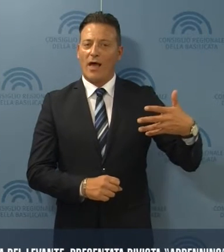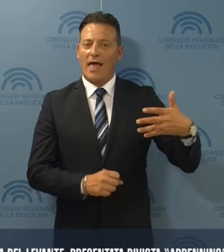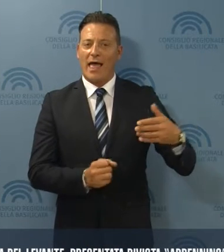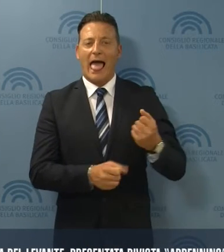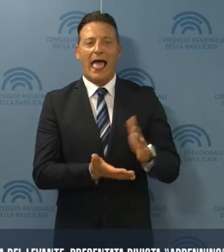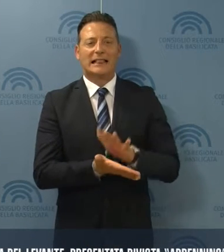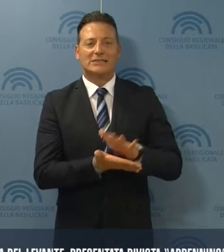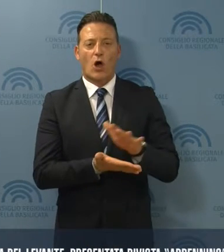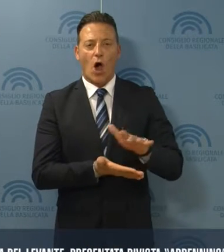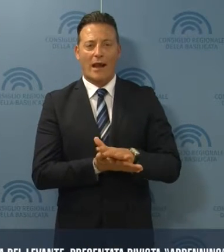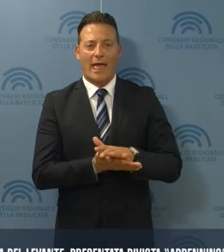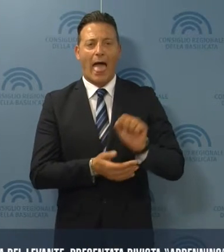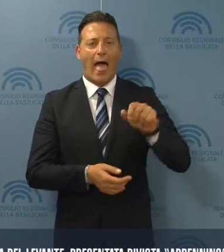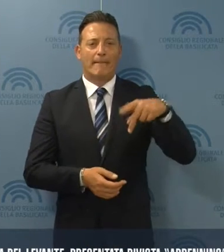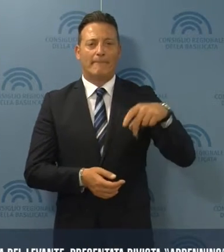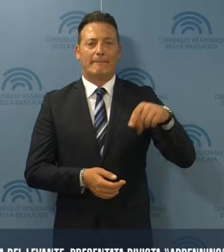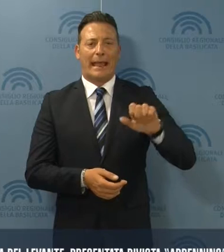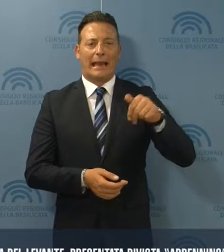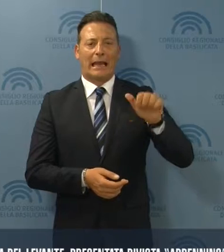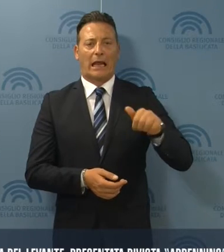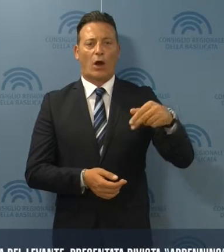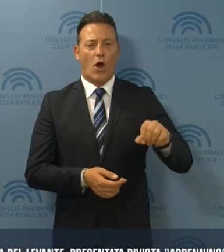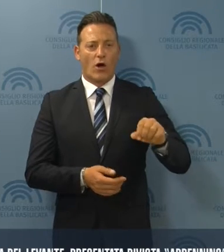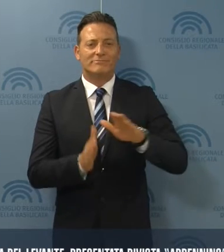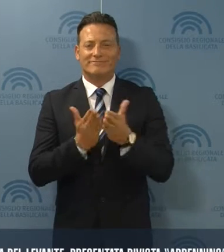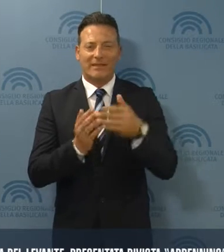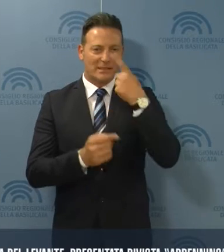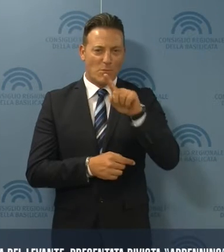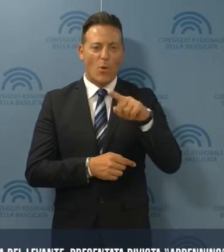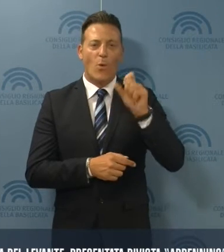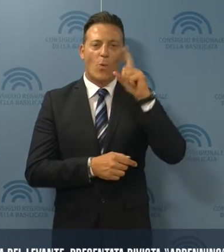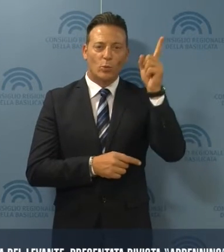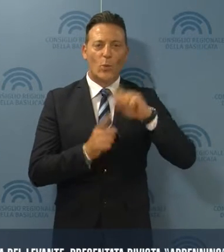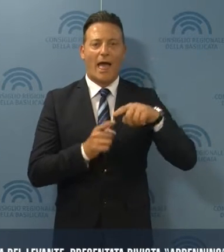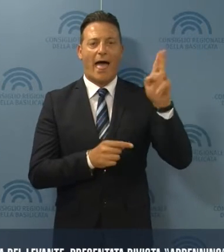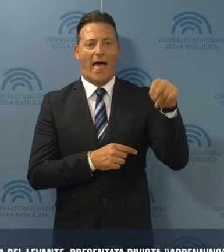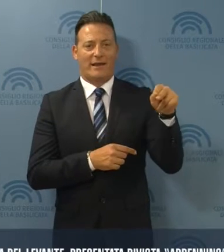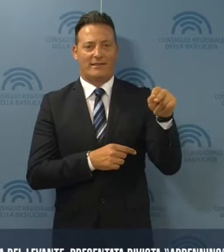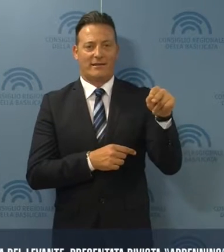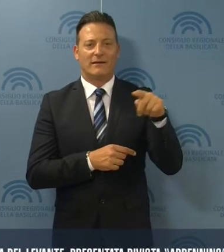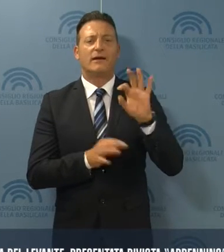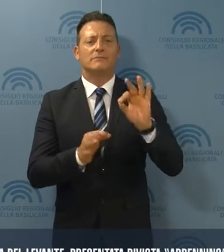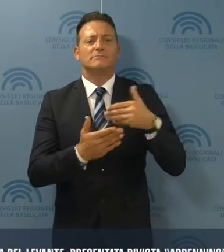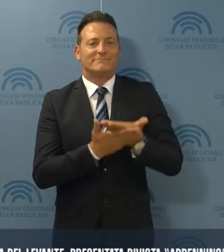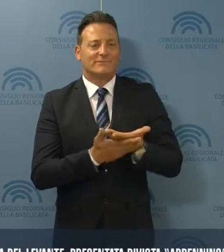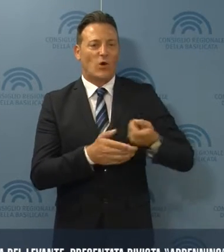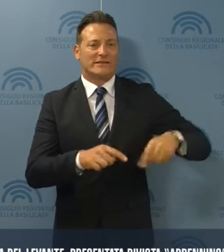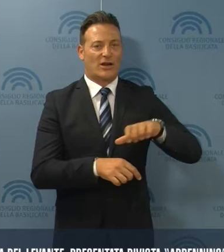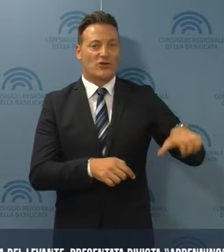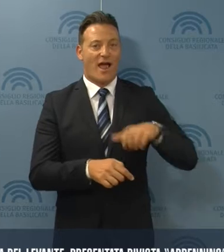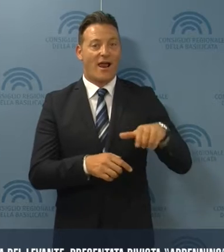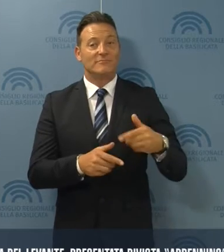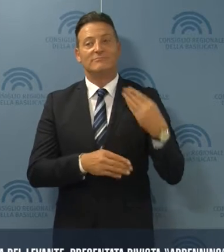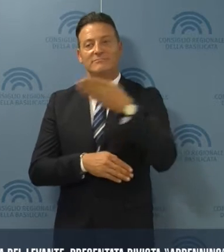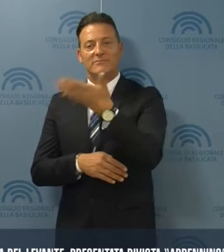Appennino, rivista di cultura ed arte, edita dal Consiglio regionale, è stato presentato nello